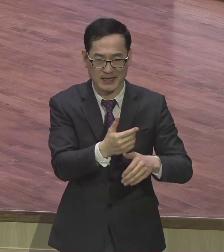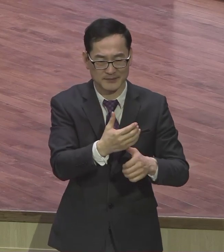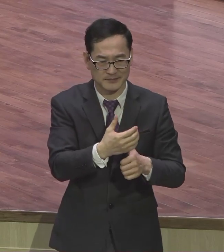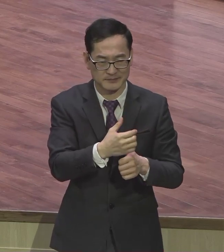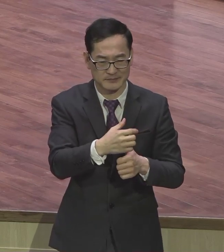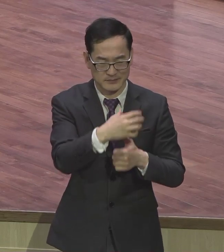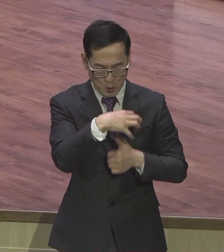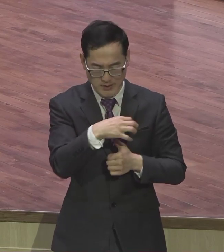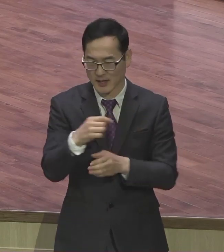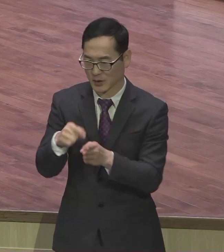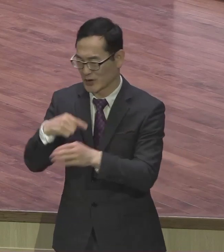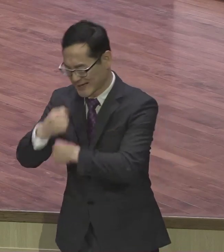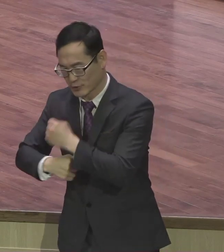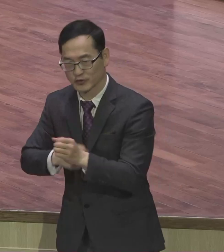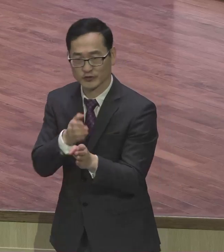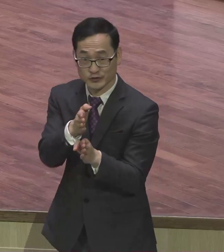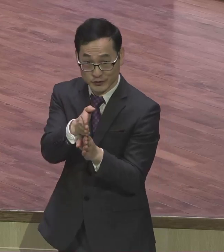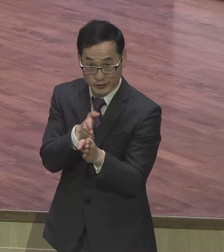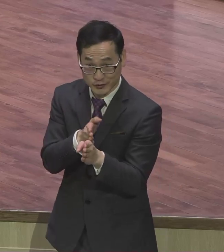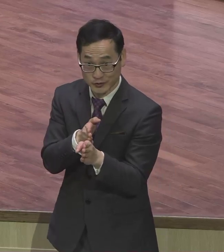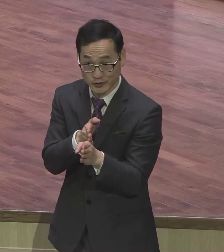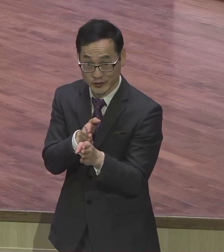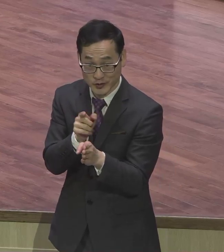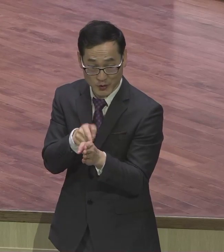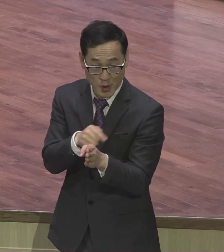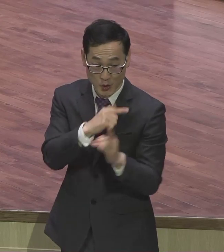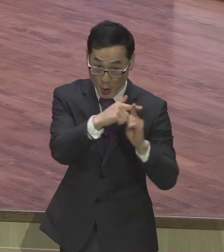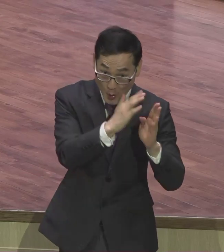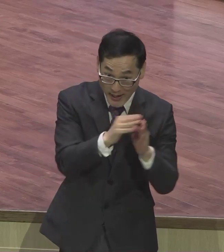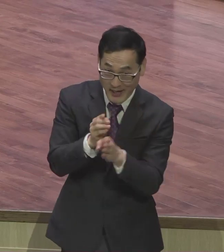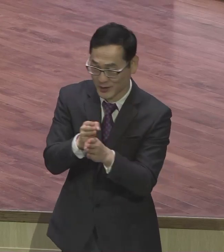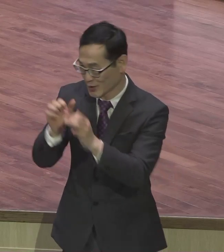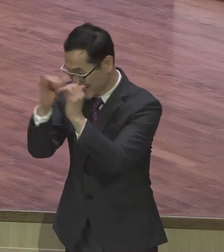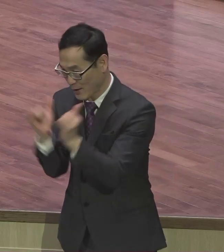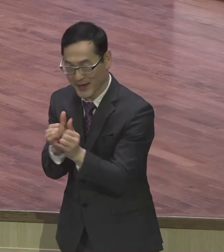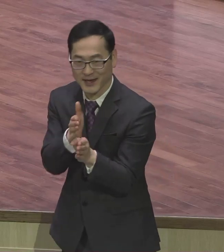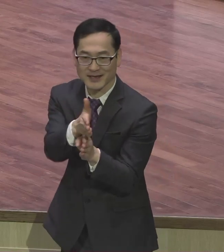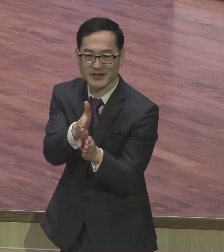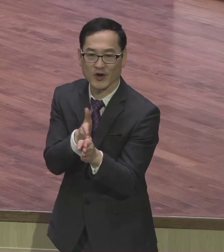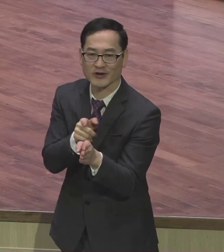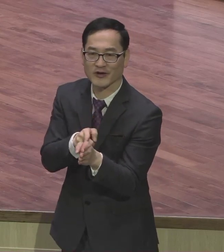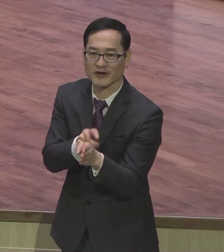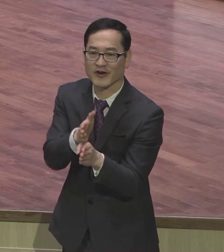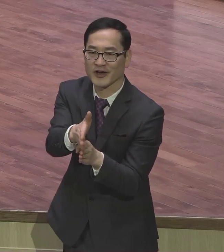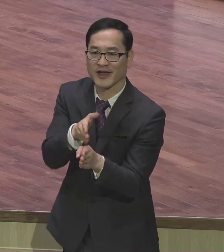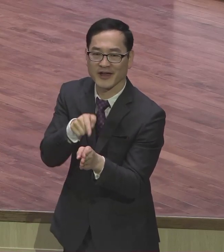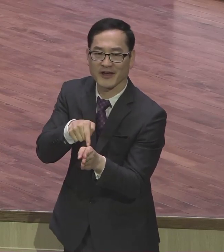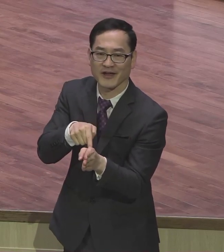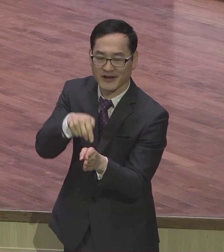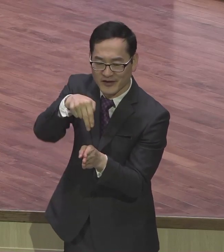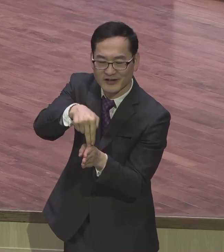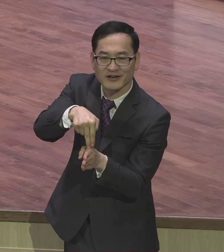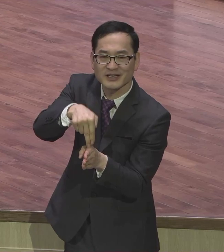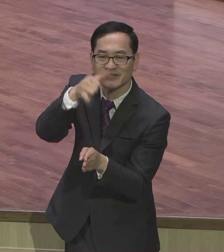사회 사이에 서 있다 이런 경계선상에서 하나님께서는 끊임없이 우리에게